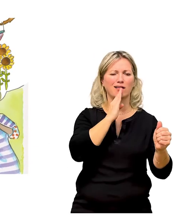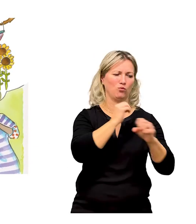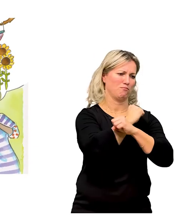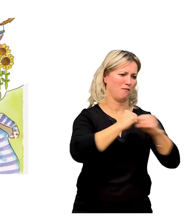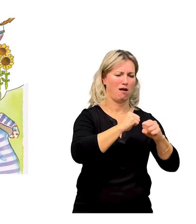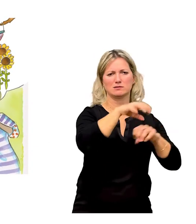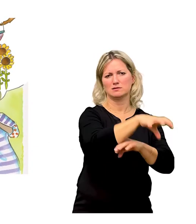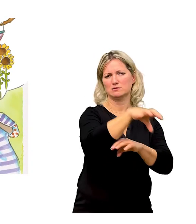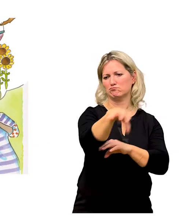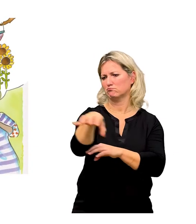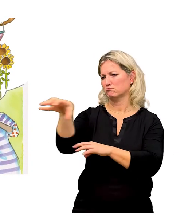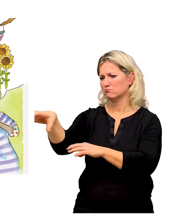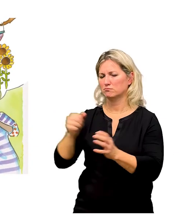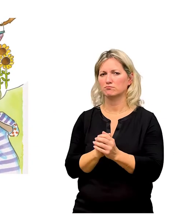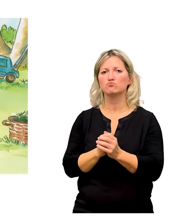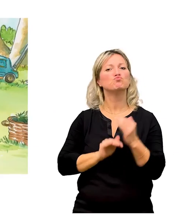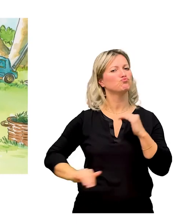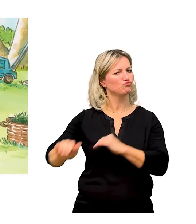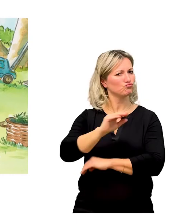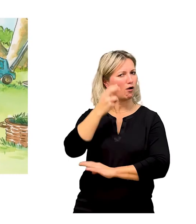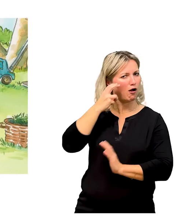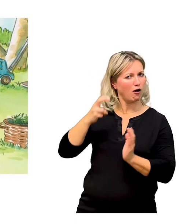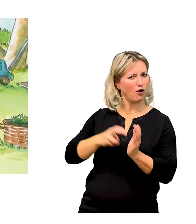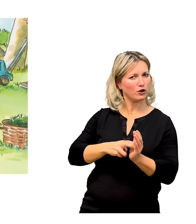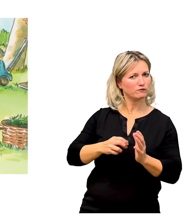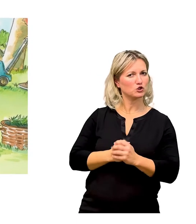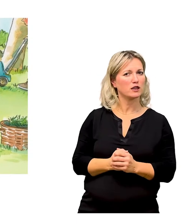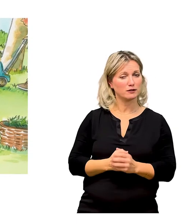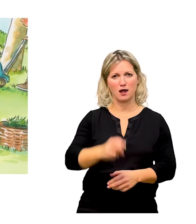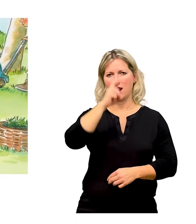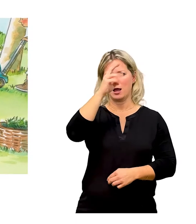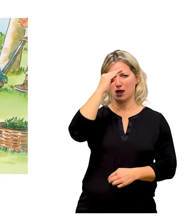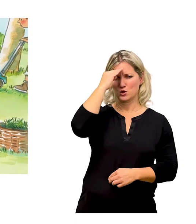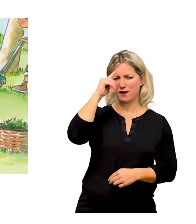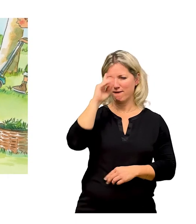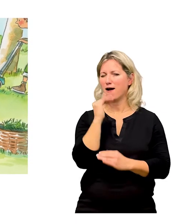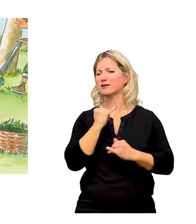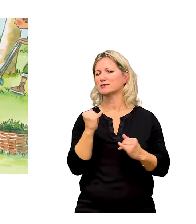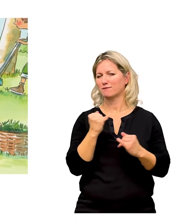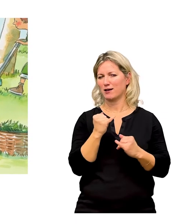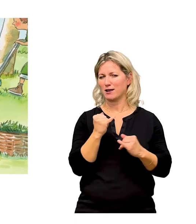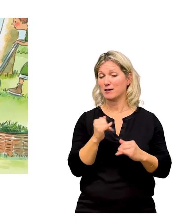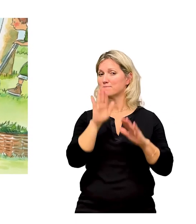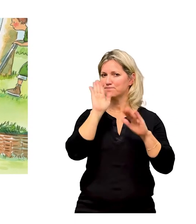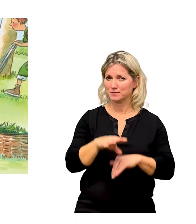beruhigt Alex sie. Damit sind alle einverstanden. Linda und Lu an wissen schon, was sie machen wollen.